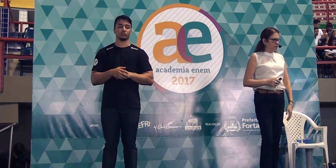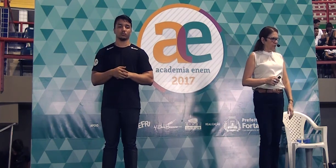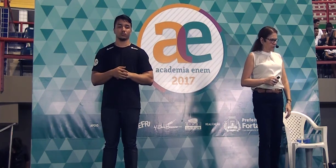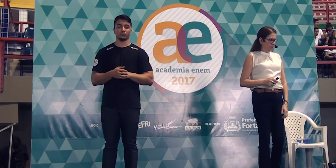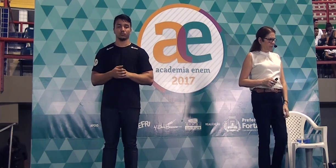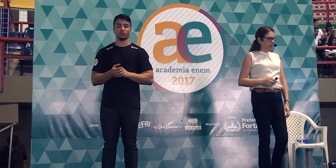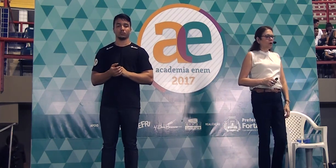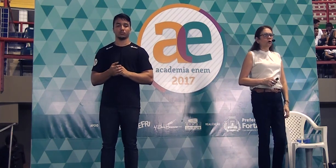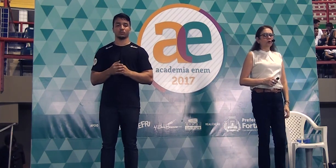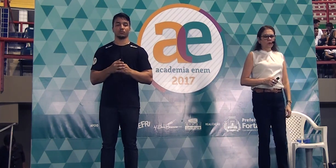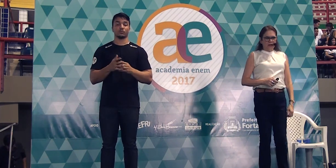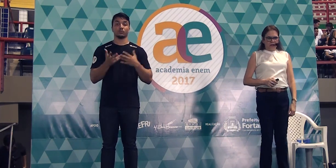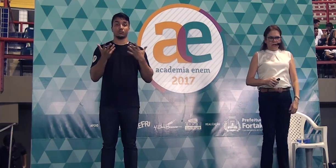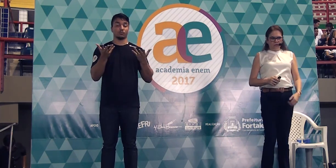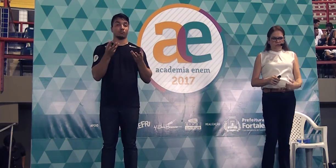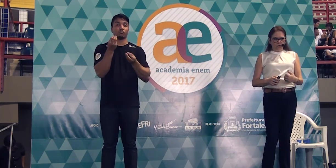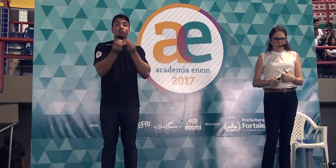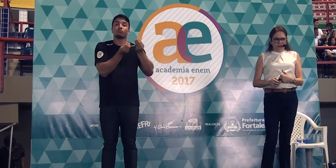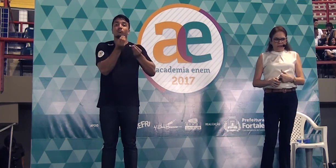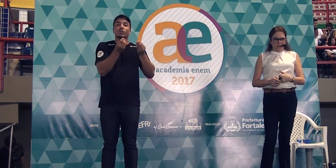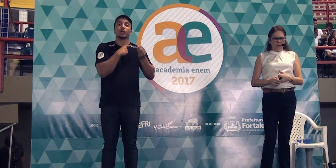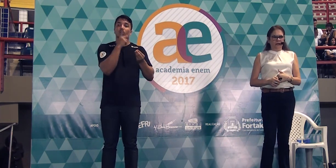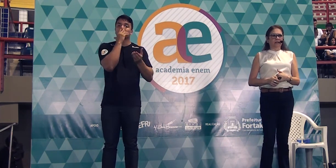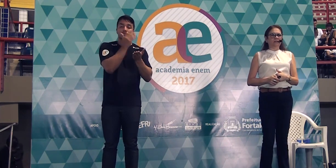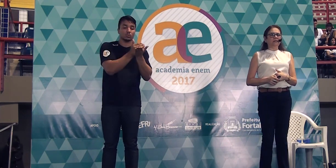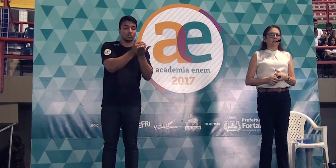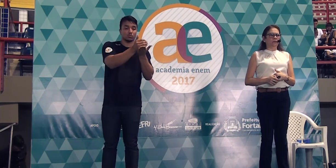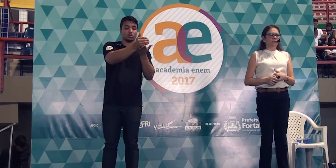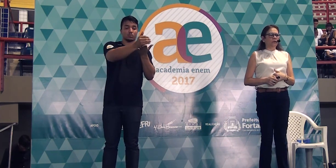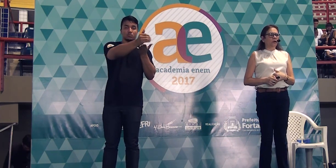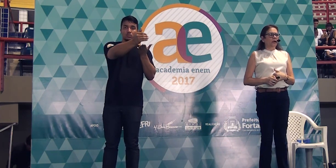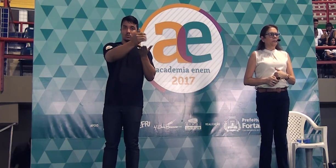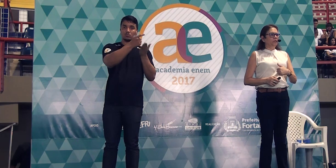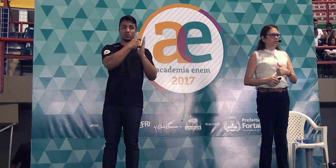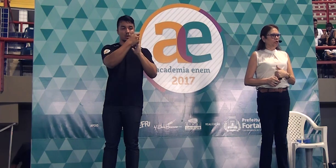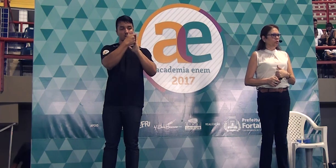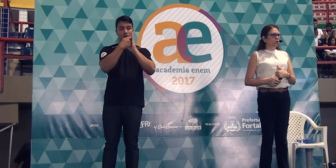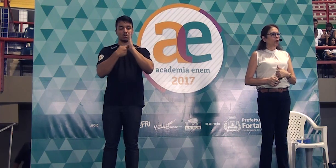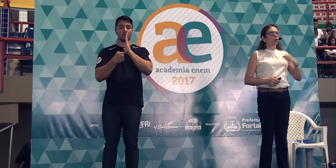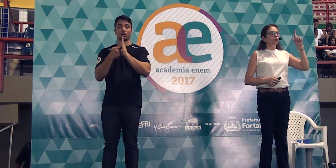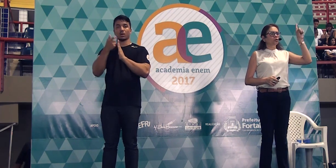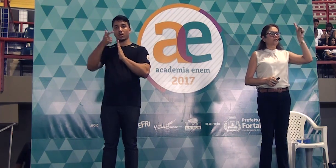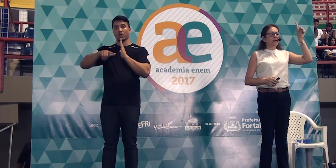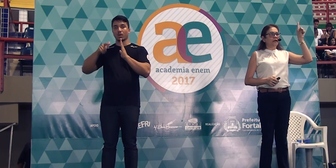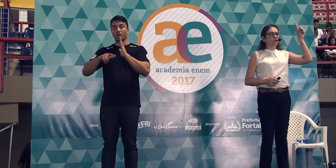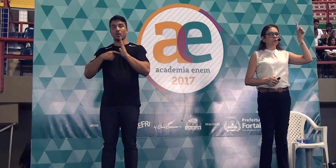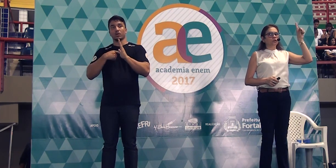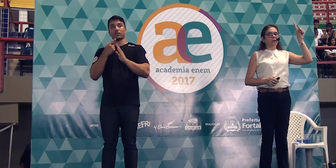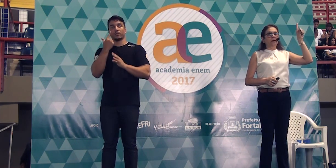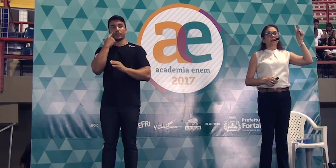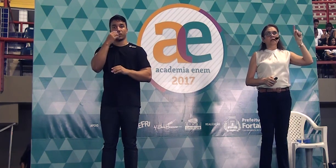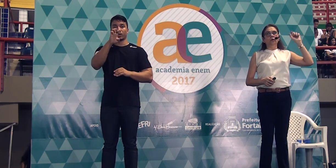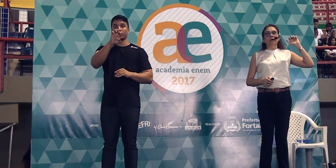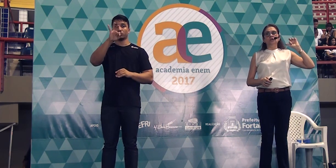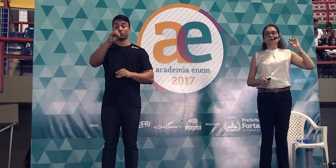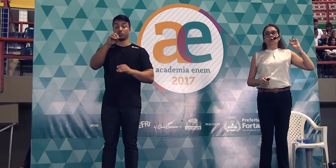a curiosidade agora, como é que eu vou começar uma redação repetindo, um dos eixos do Enem é o eixo